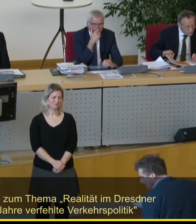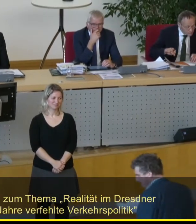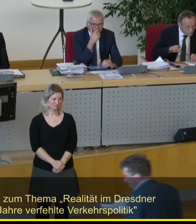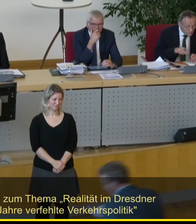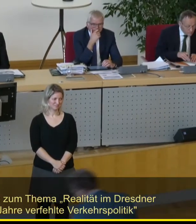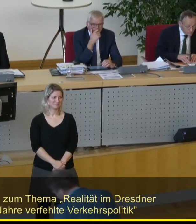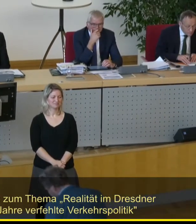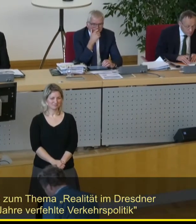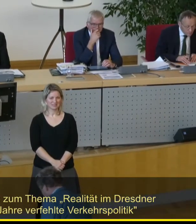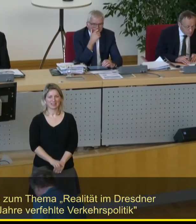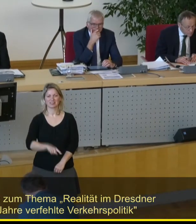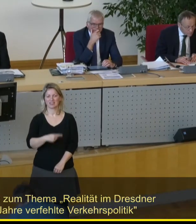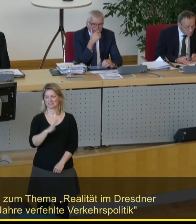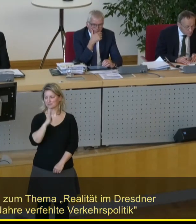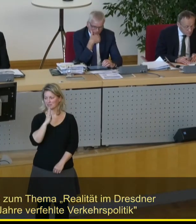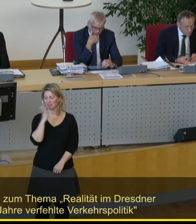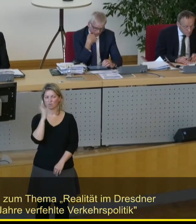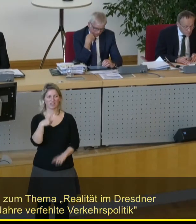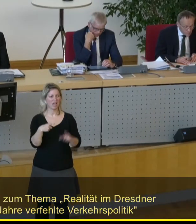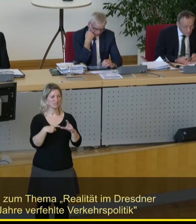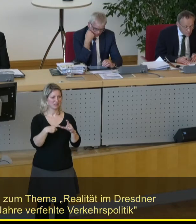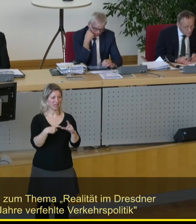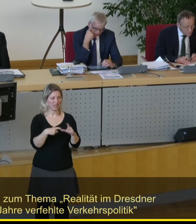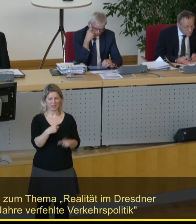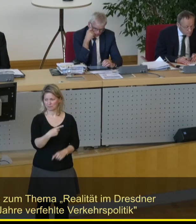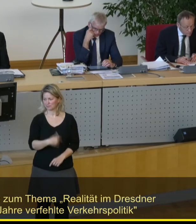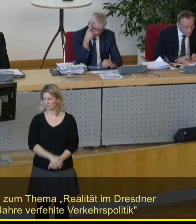Als nächster Redner SPD-Fraktion, Herr Steinmann-Wiecher.